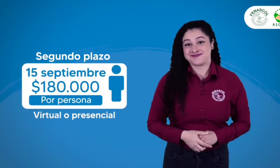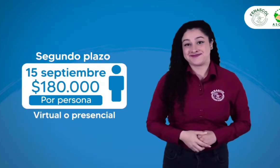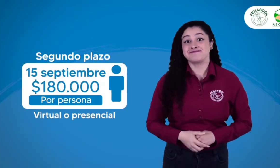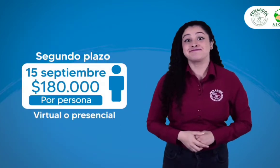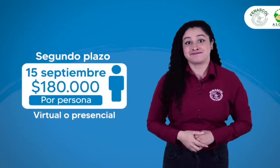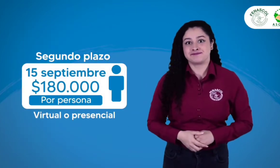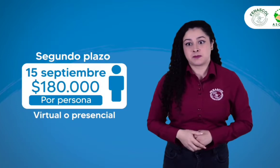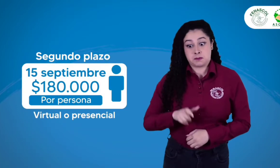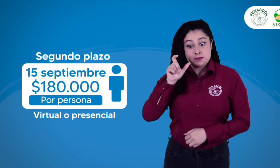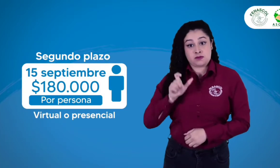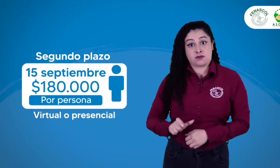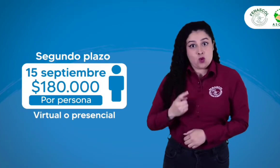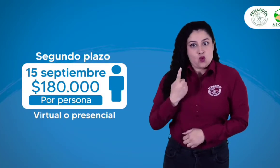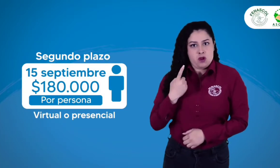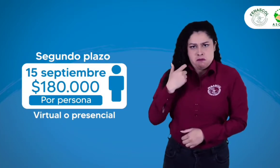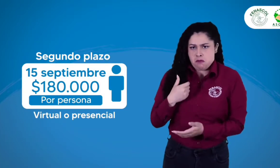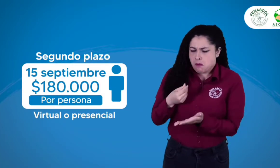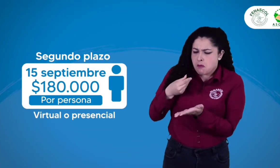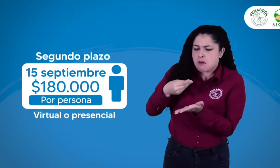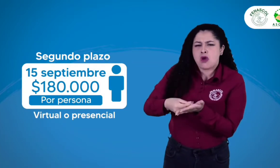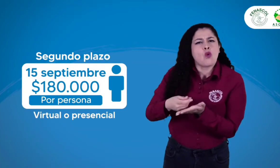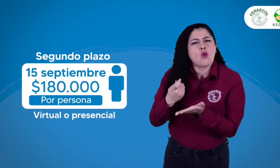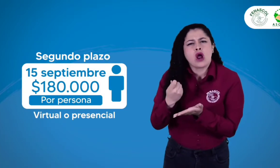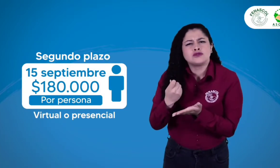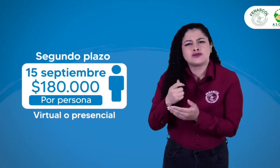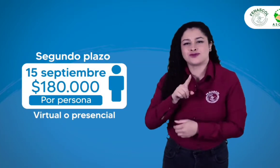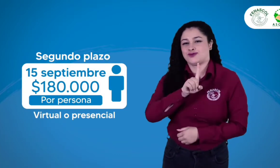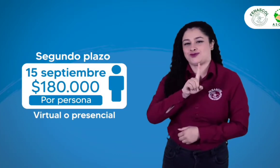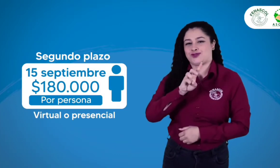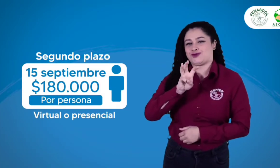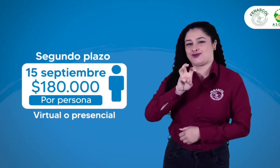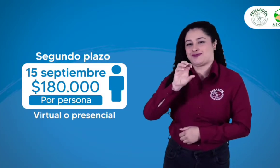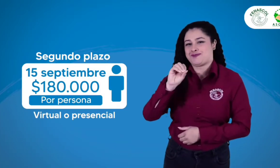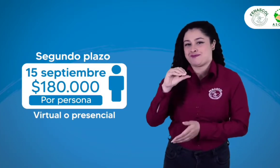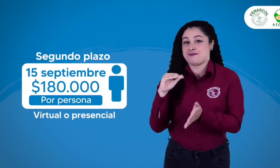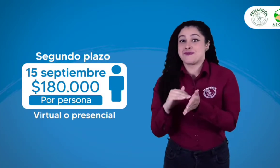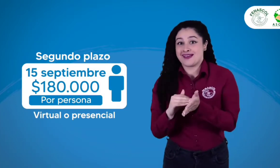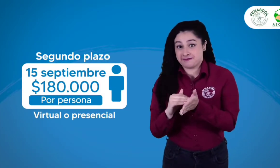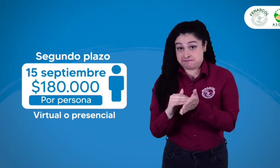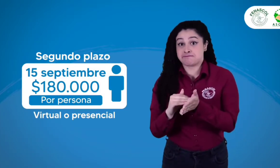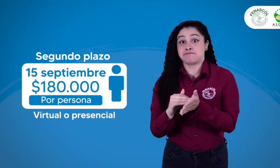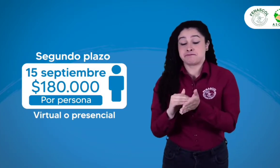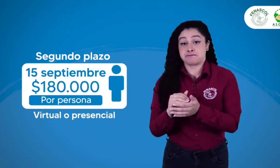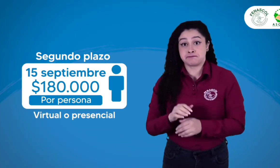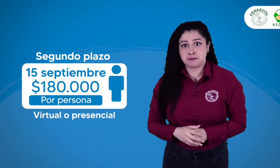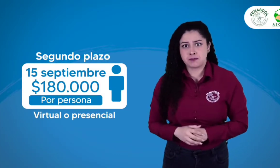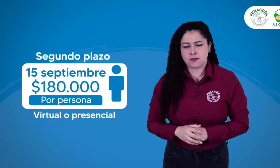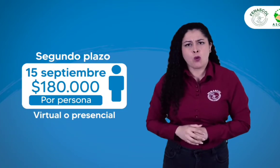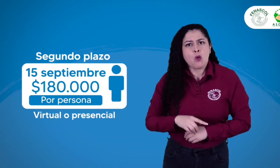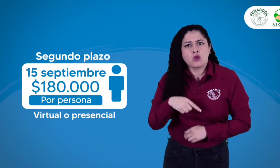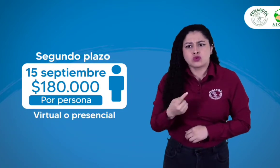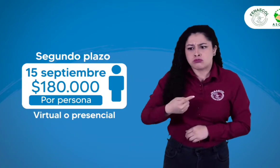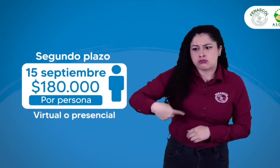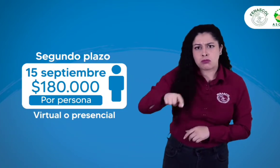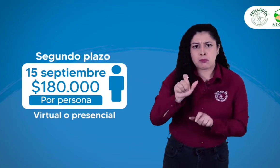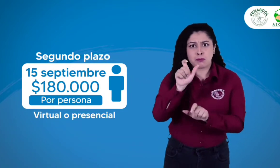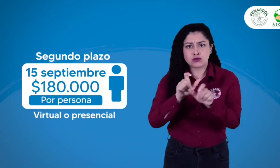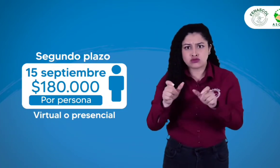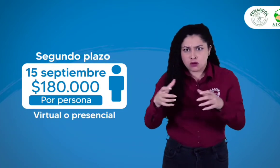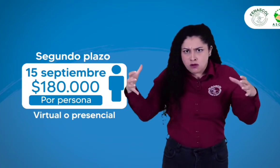En el segundo plazo, hasta el 15 de septiembre, el valor por persona será de 180.000. Si reúnes un